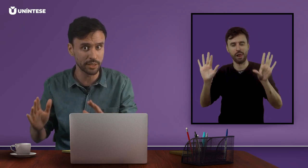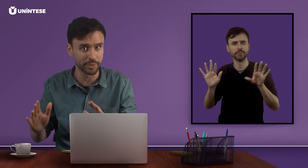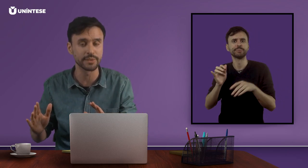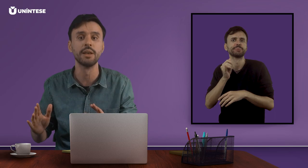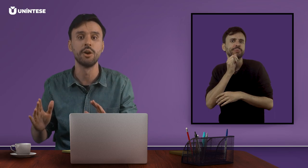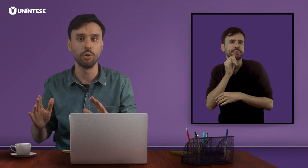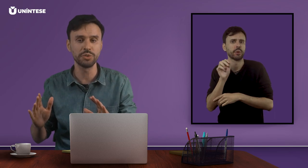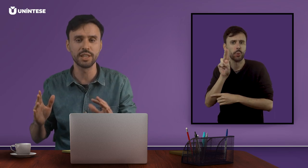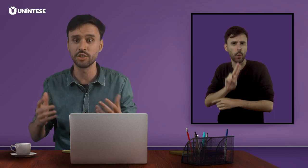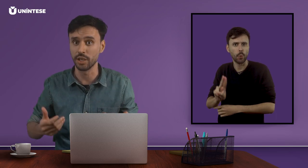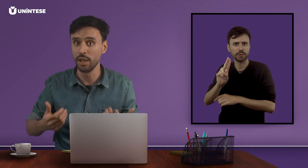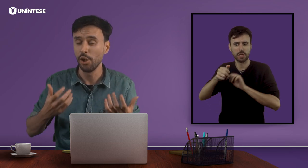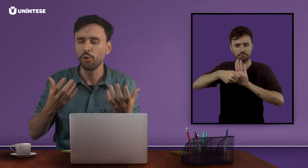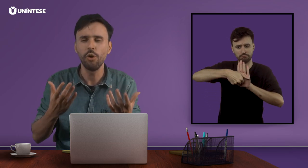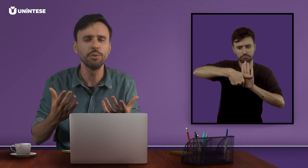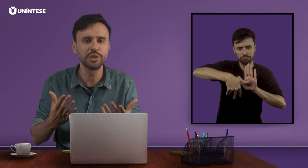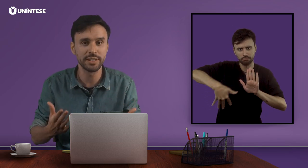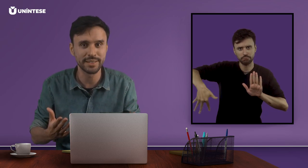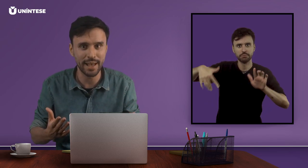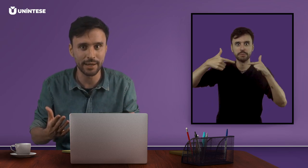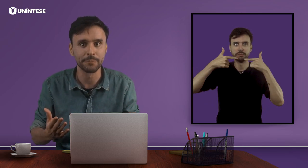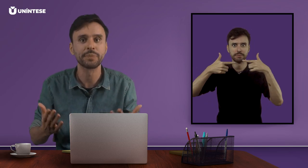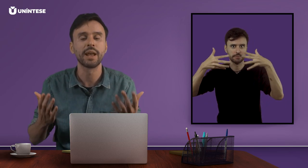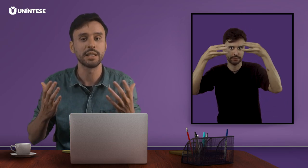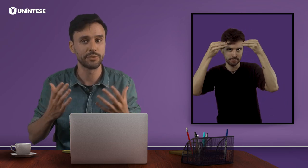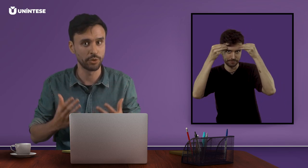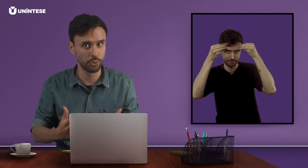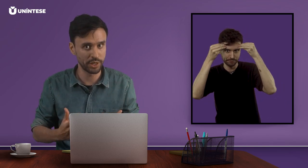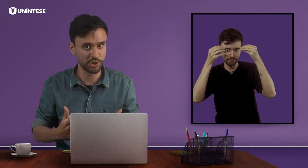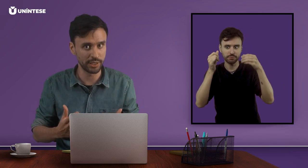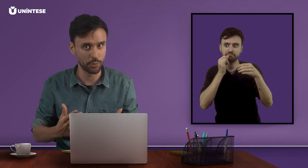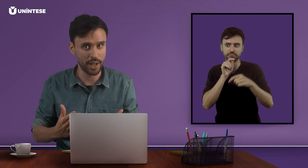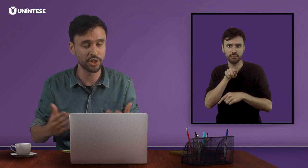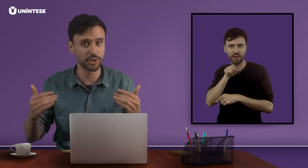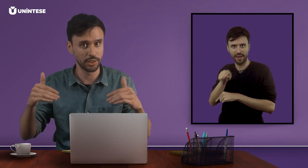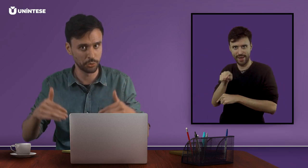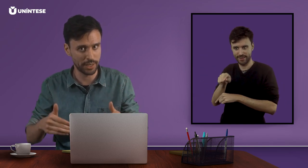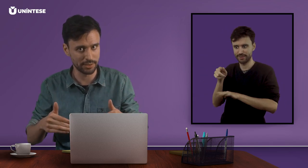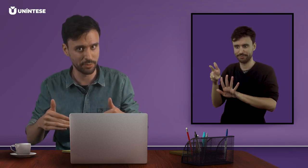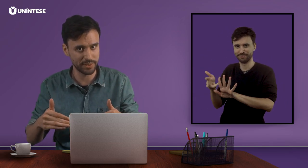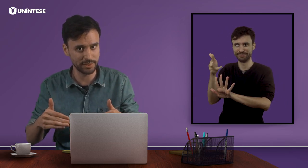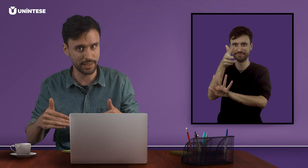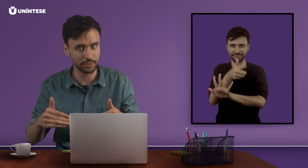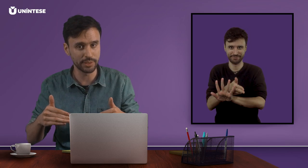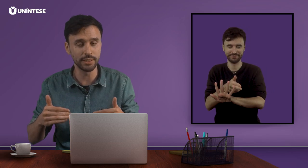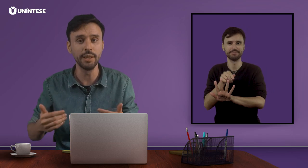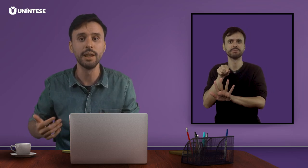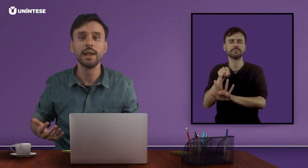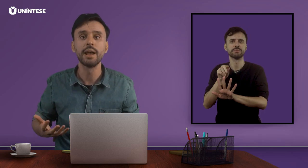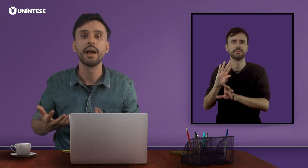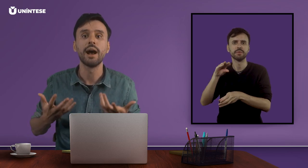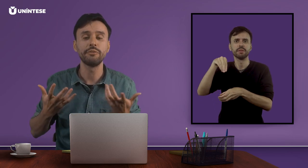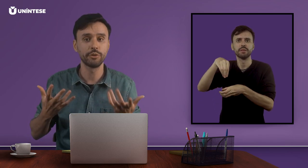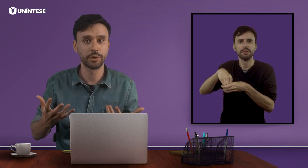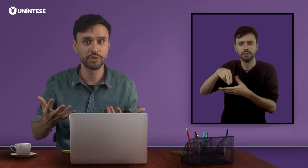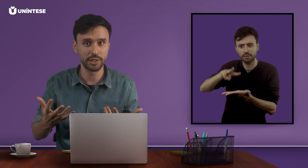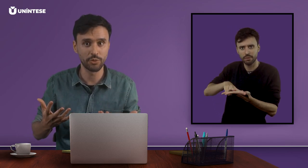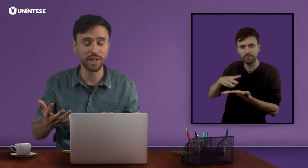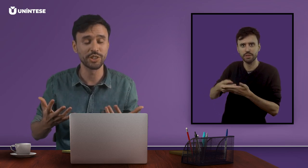Libras, ou seja, como utilizar as figuras de linguagem e, no caso apresentado aqui, a figura de linguagem